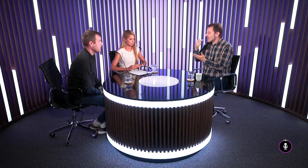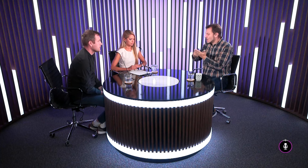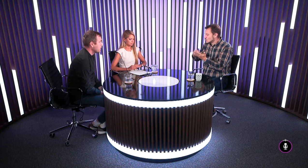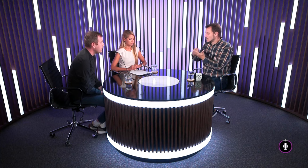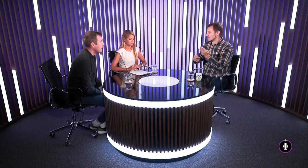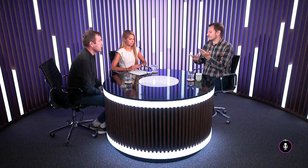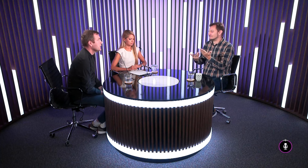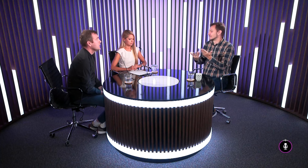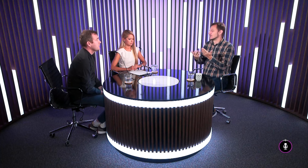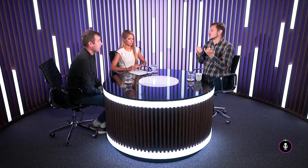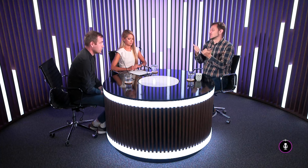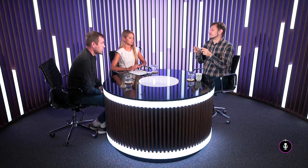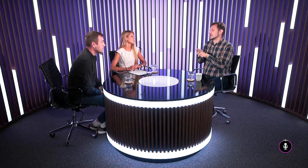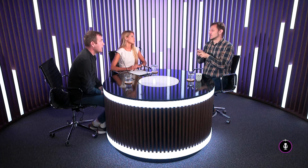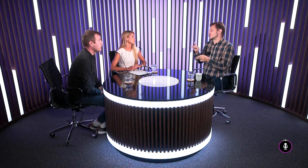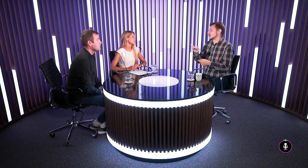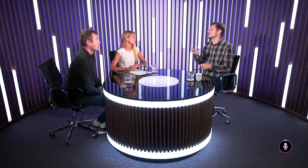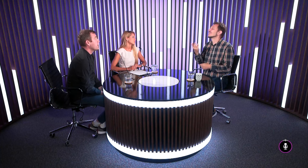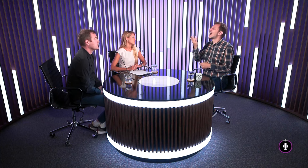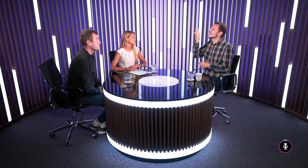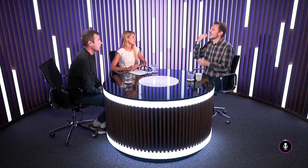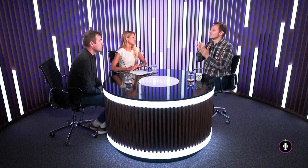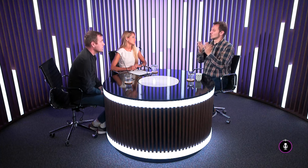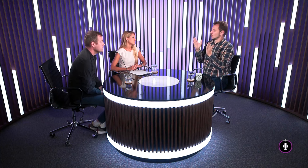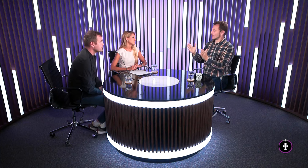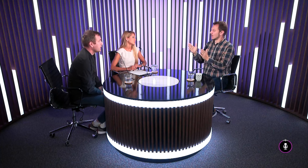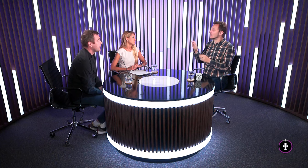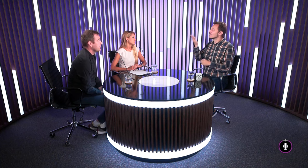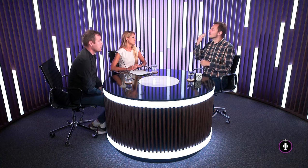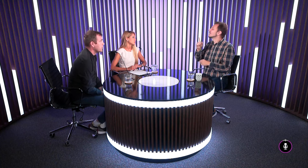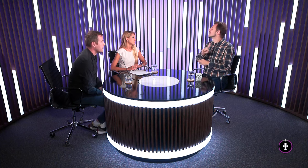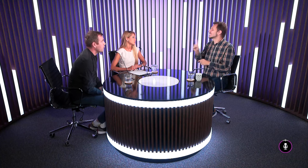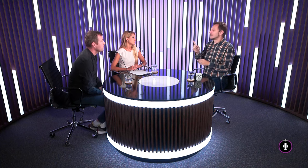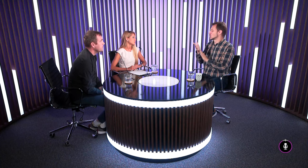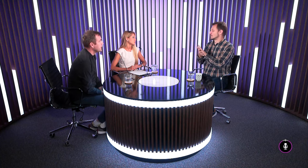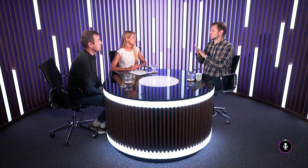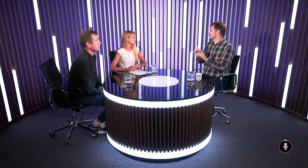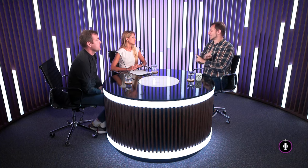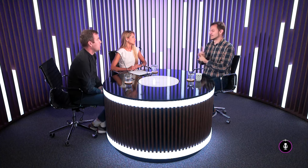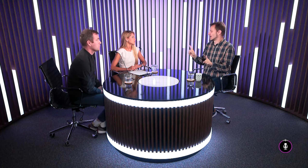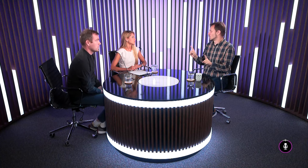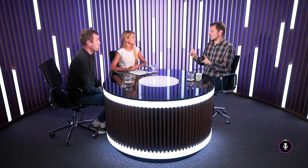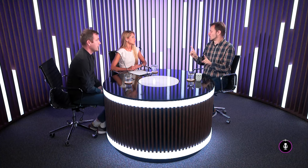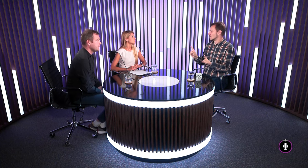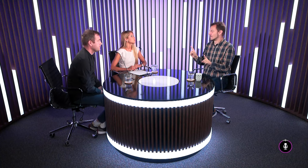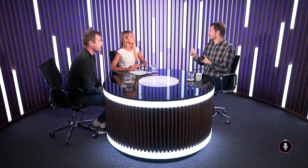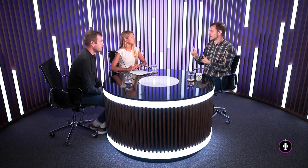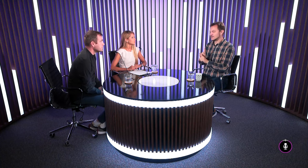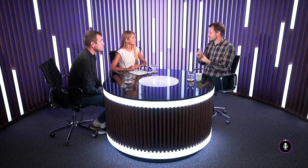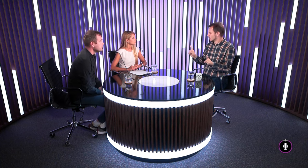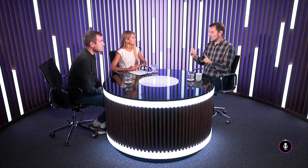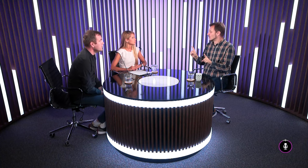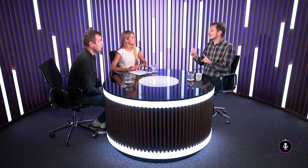slova, oni mi vlastne pomáhali. Veľa som čítal, mám super rodičov a dávnejšie bolo také obdobie, že sa nesmelo posunkovať.